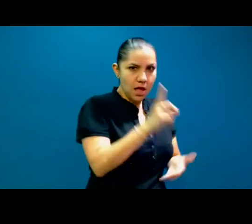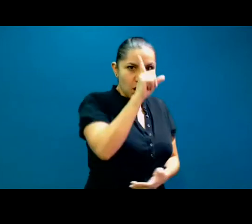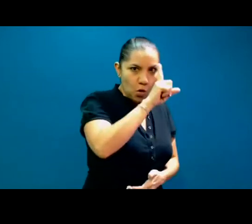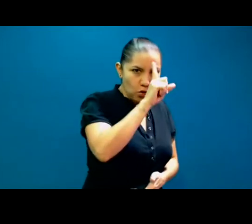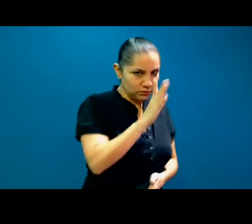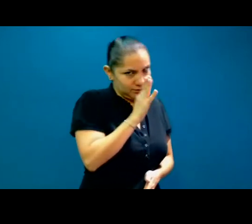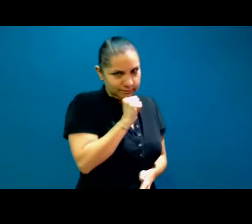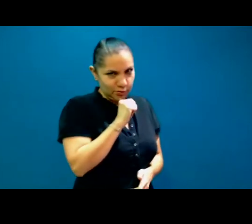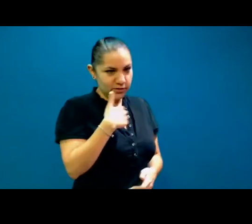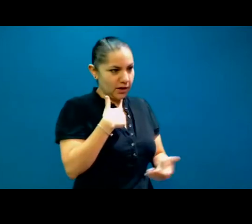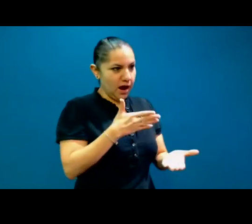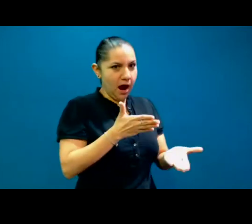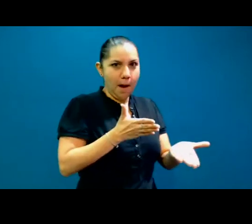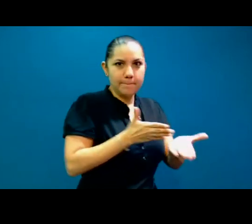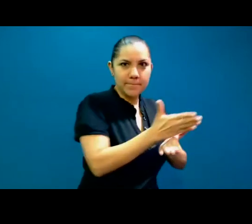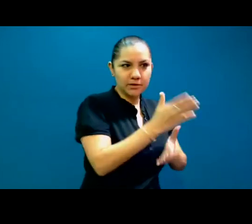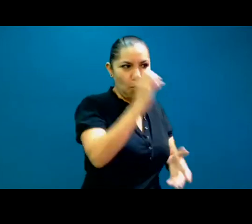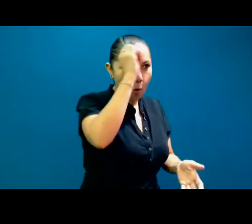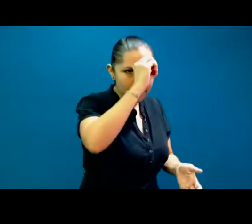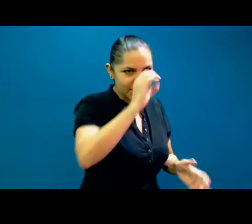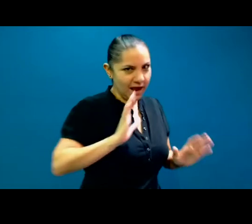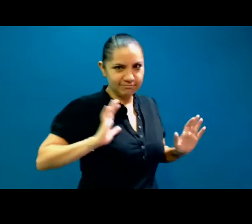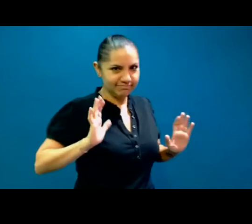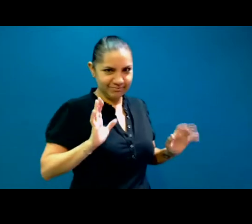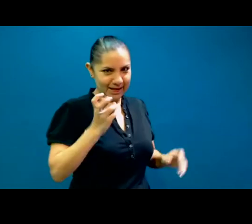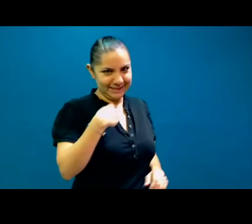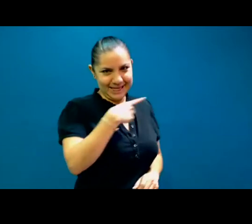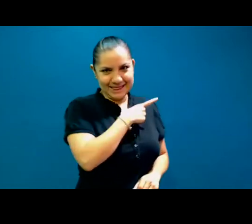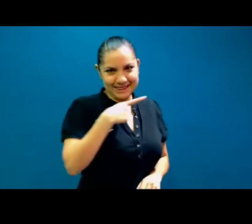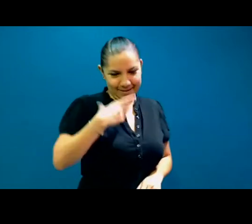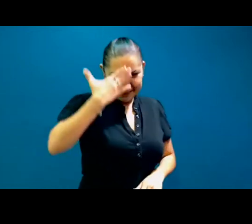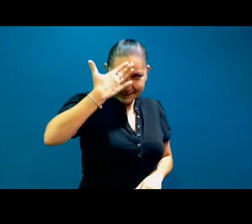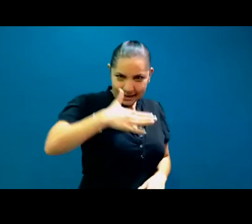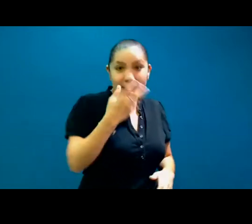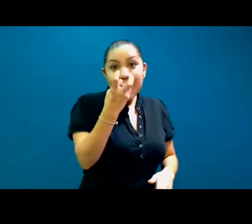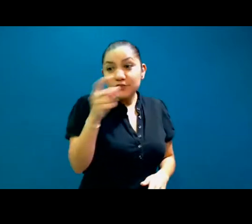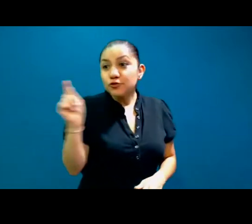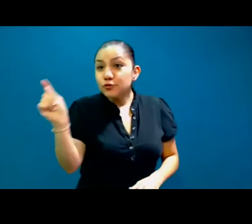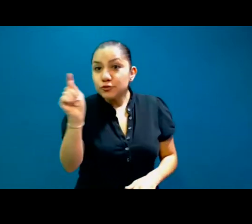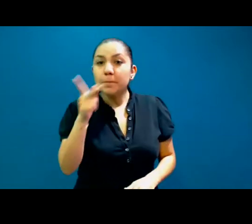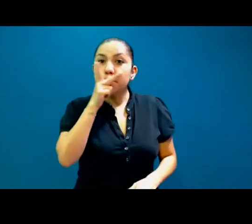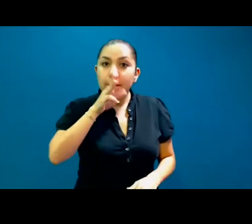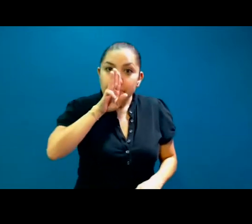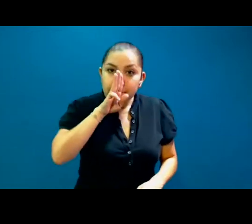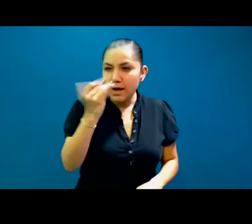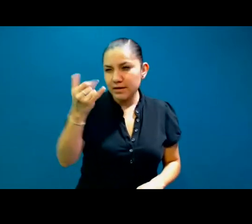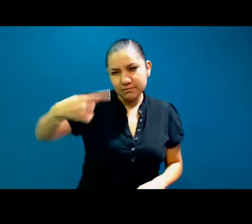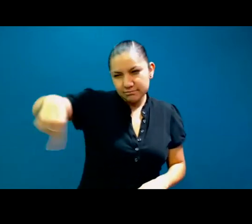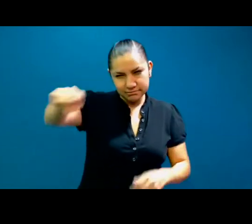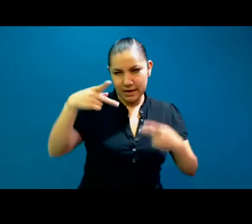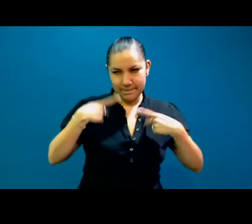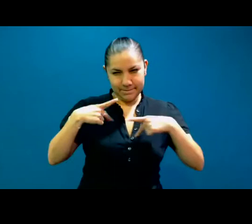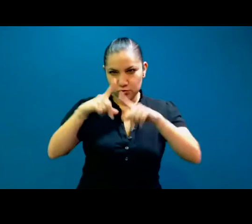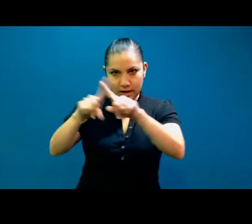personal bilingüe en las escuelas. Poderle hacer diferenciar al padre de familia y educarlo en cuándo yo puedo hacer mi